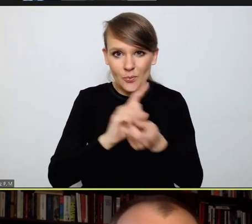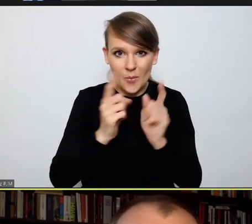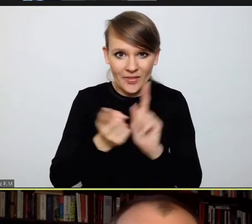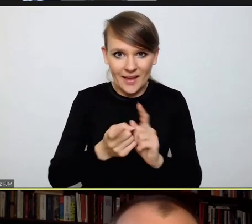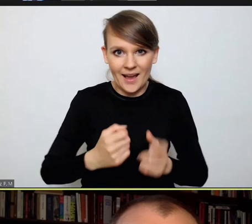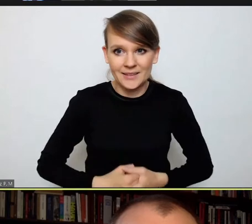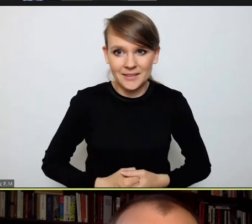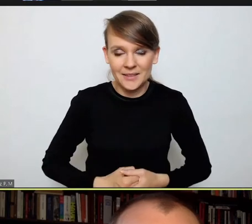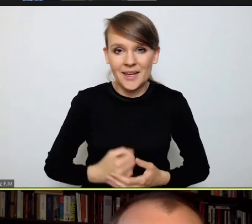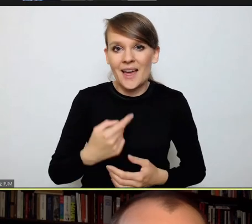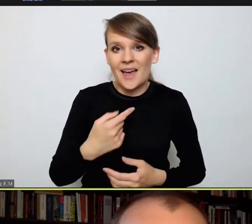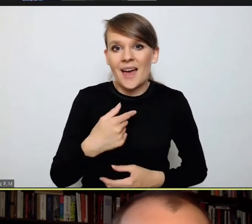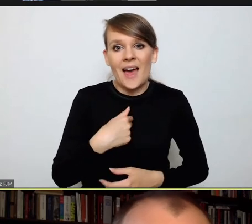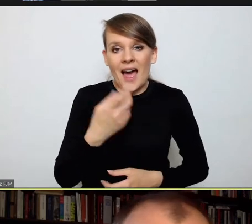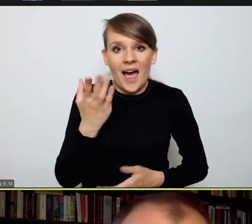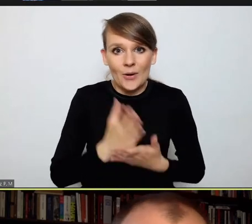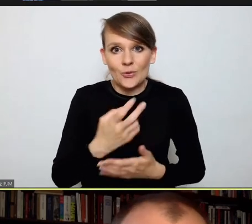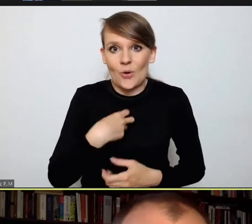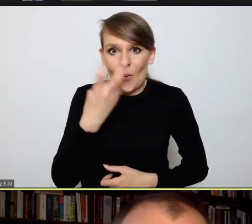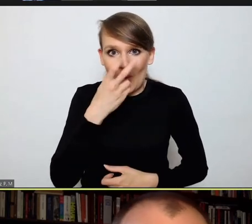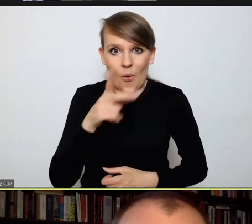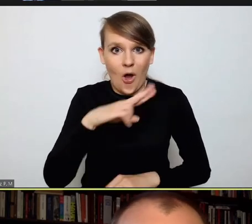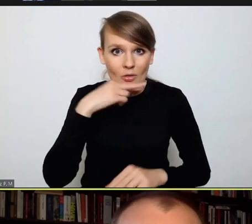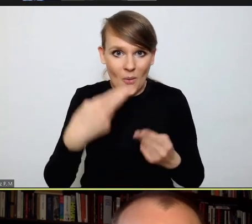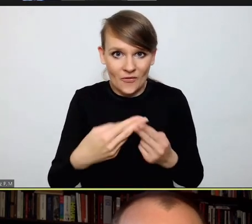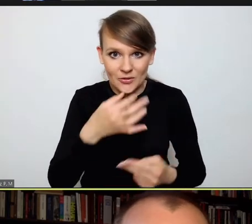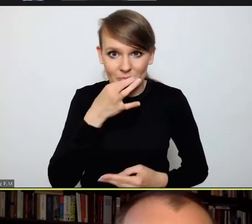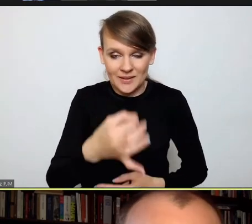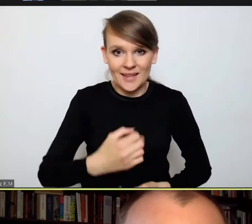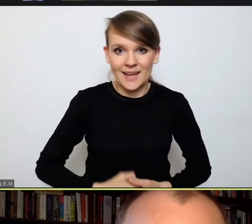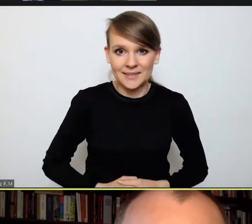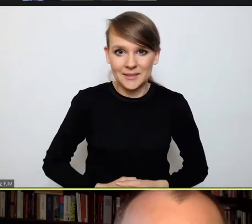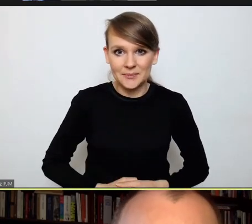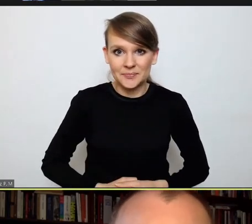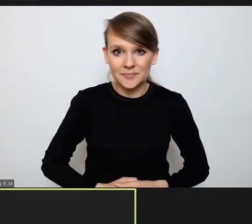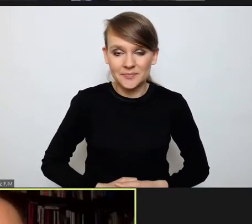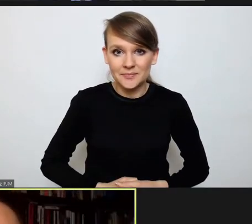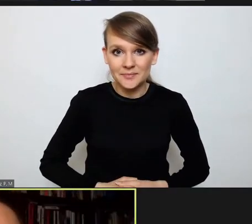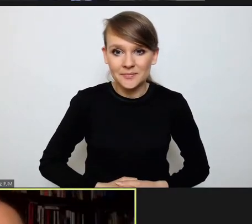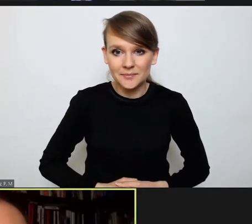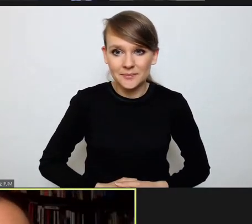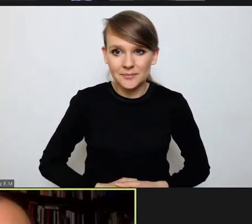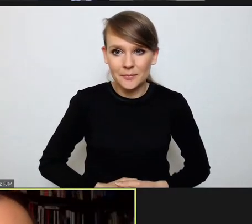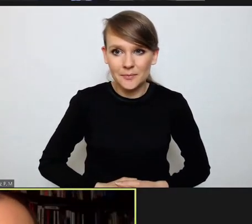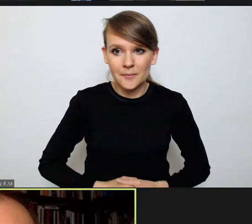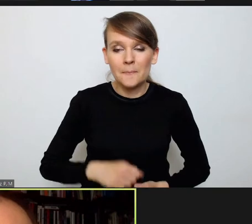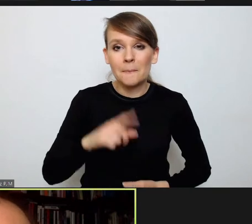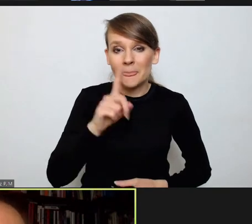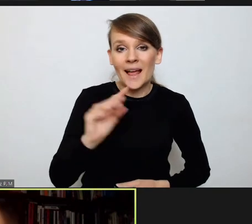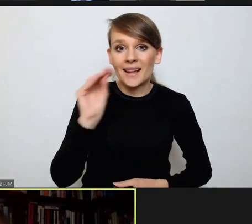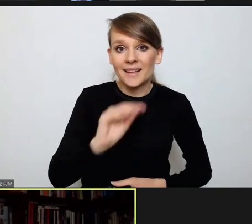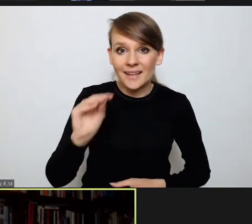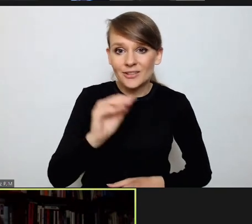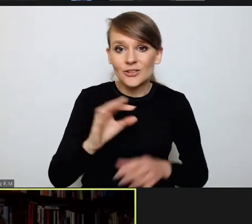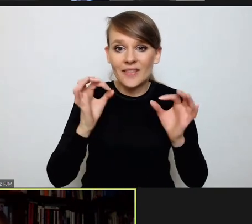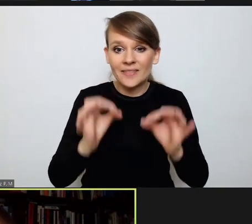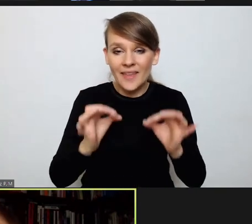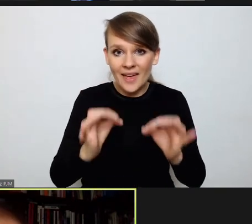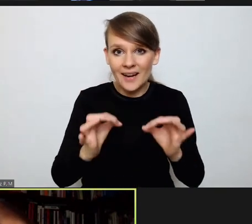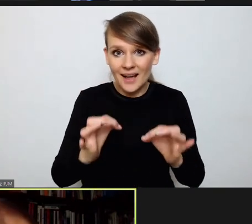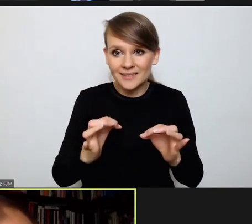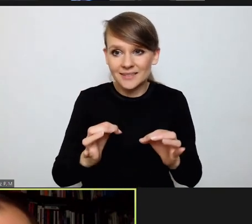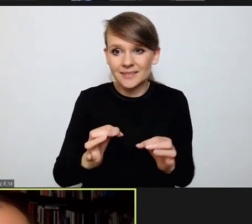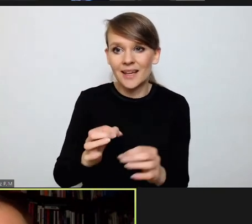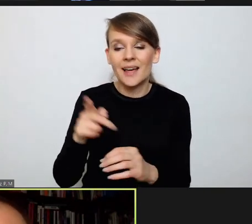bo myślę, że już nie mogę się doczekać odpowiedzi na te pytania, ale zanim do tych odpowiedzi dojdziemy jeszcze, to teraz nasz nieoceniony